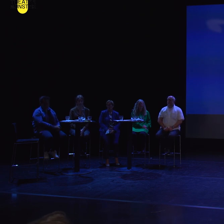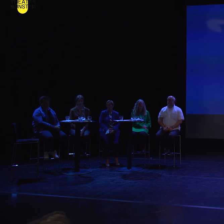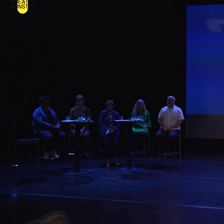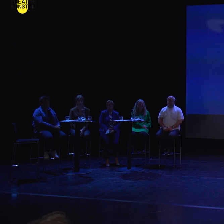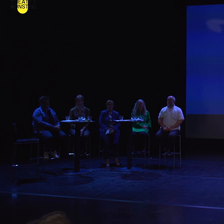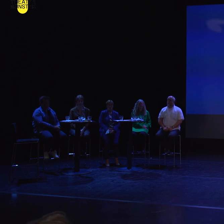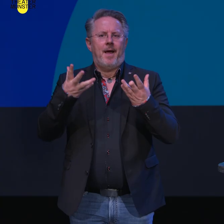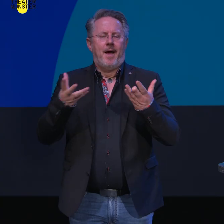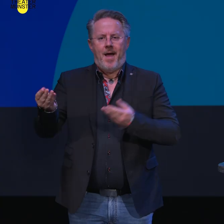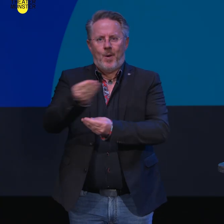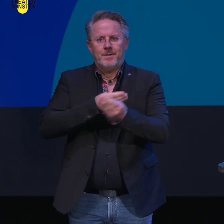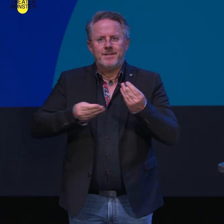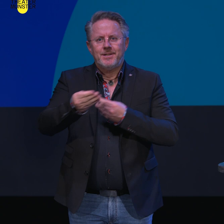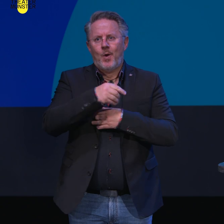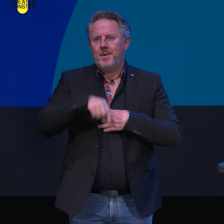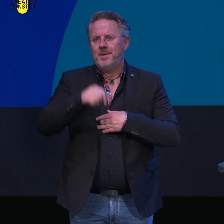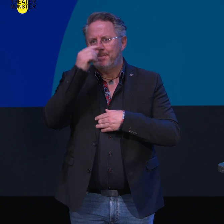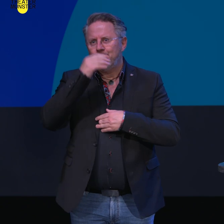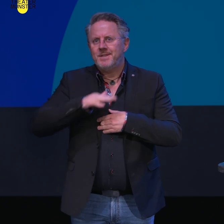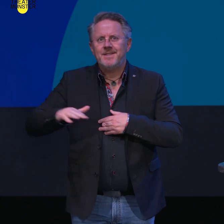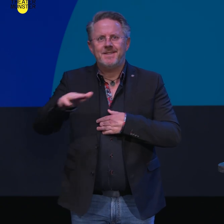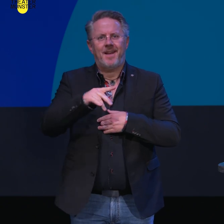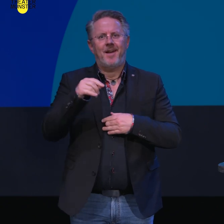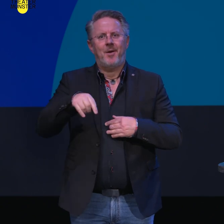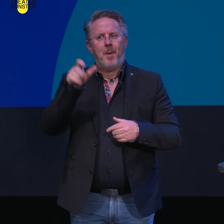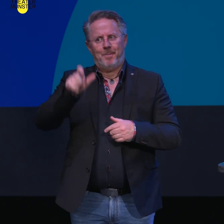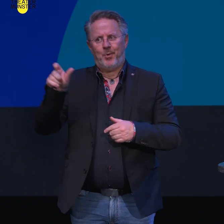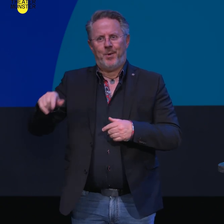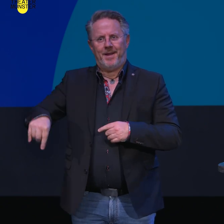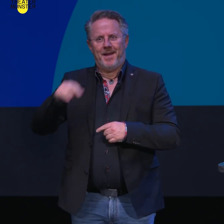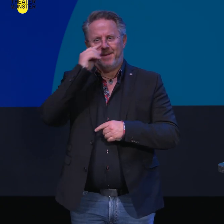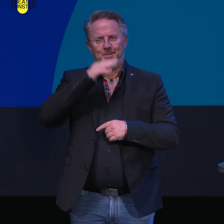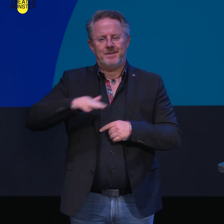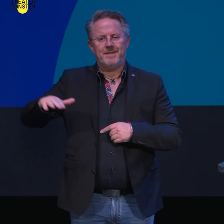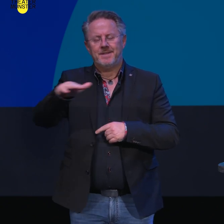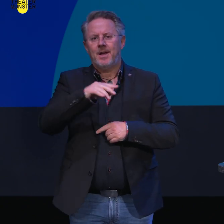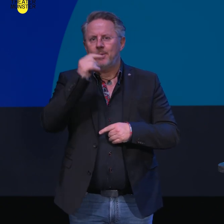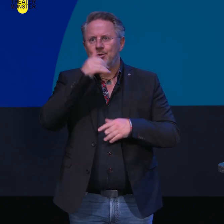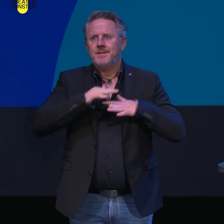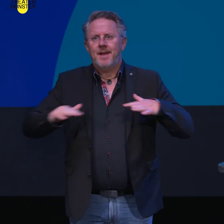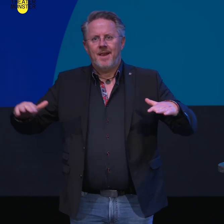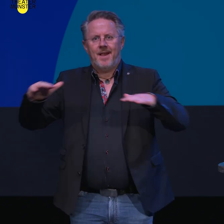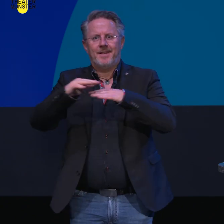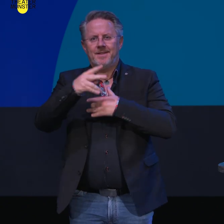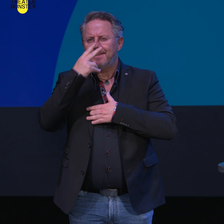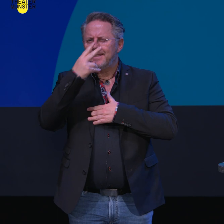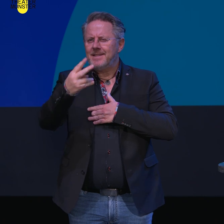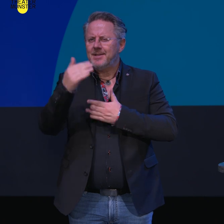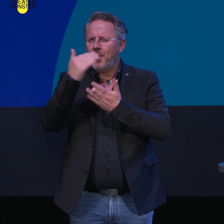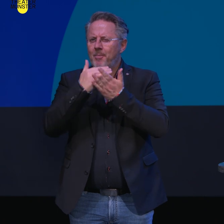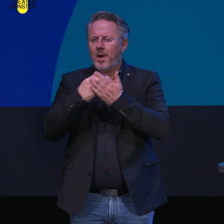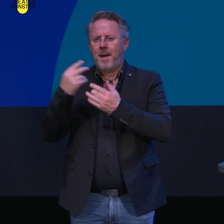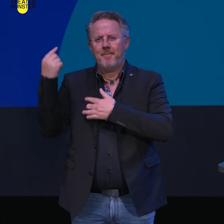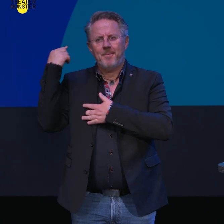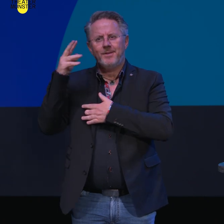wir natürlich in Austausch kommen mit Münster, mit den Münsteranerinnen und Münsteranern und auch dem Münsterland. Das haben sie unserem Programm selbst wahrscheinlich